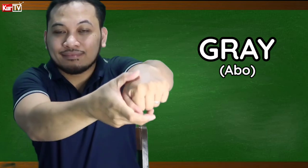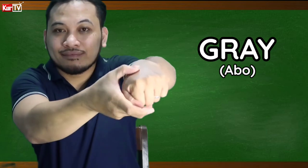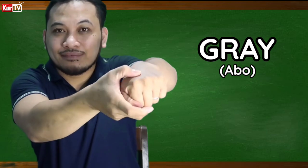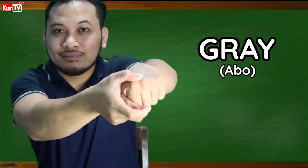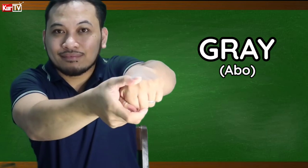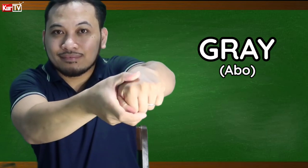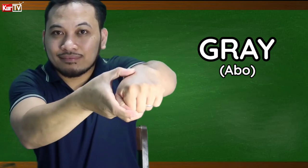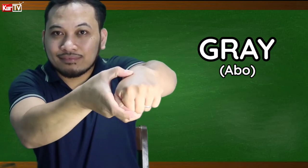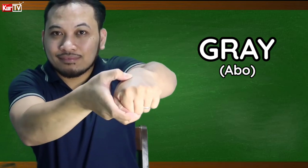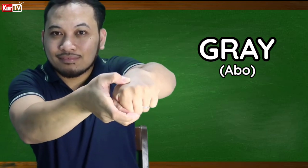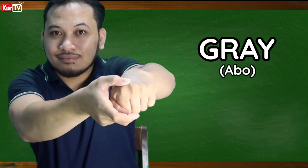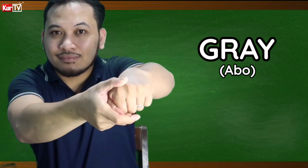Red!